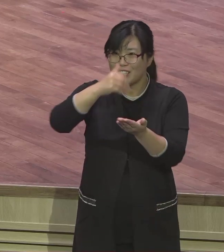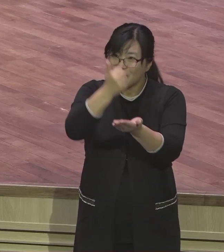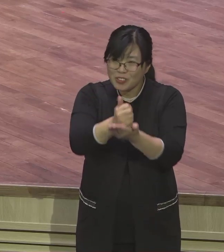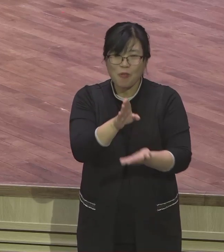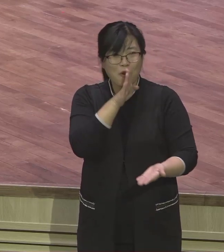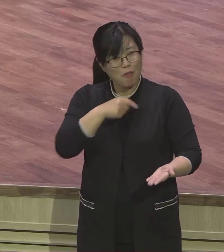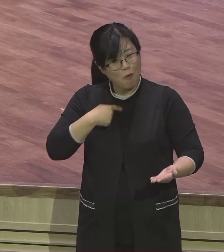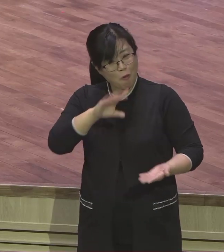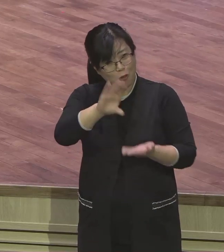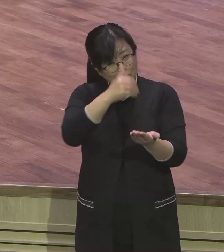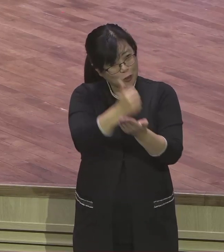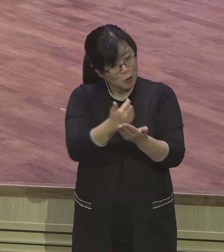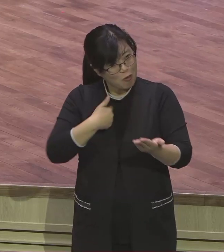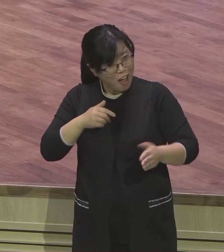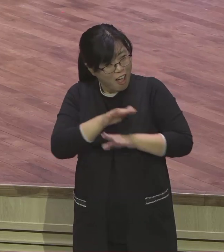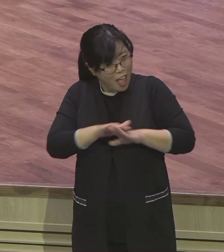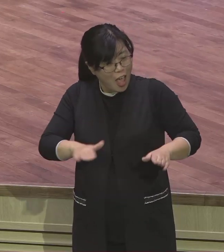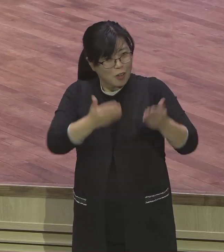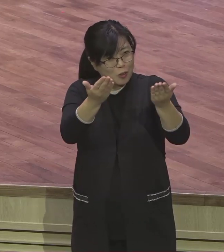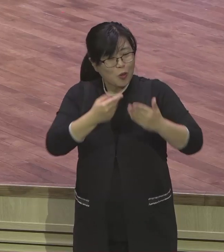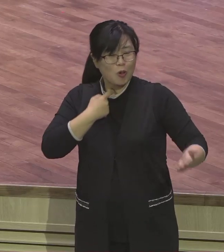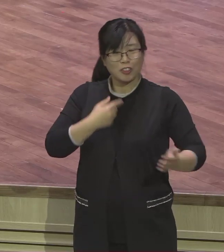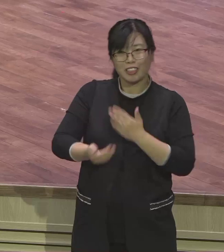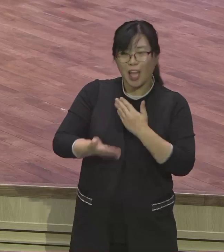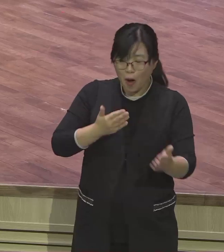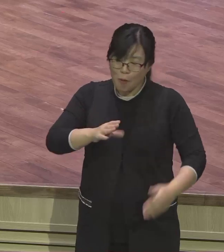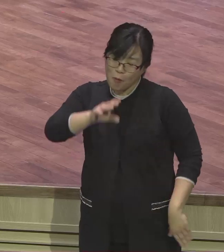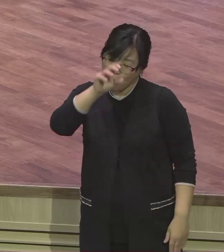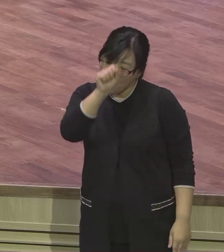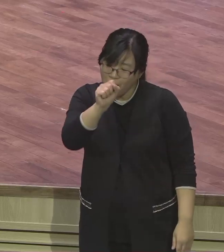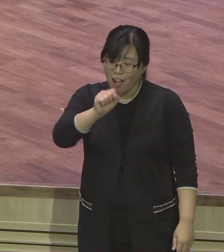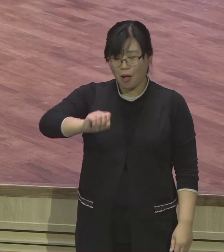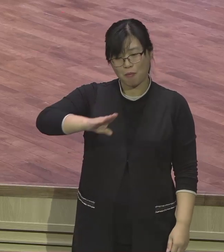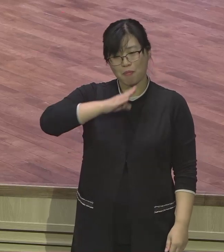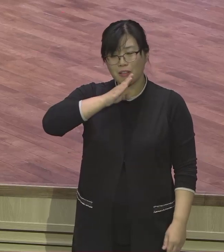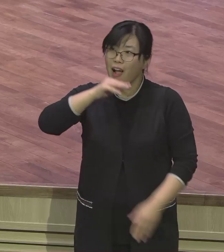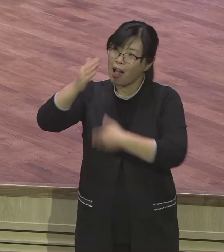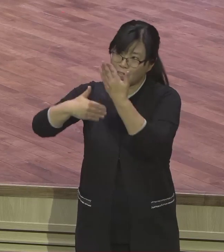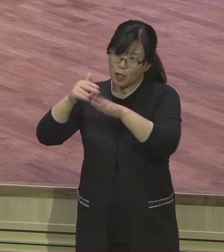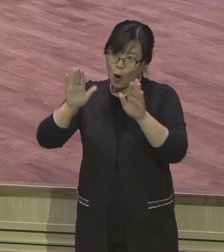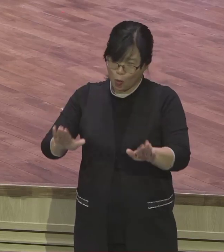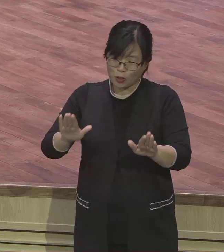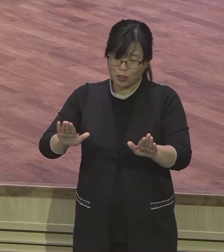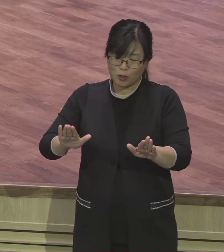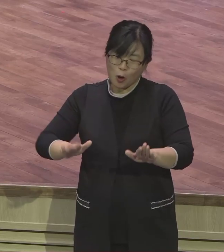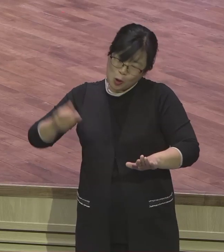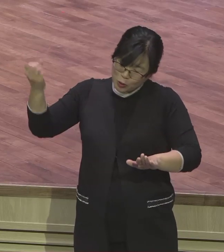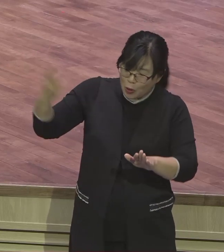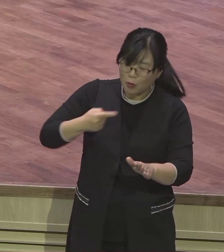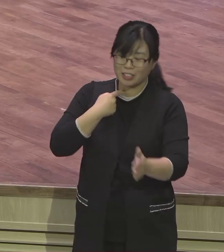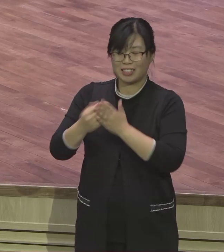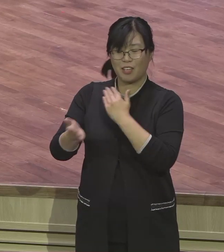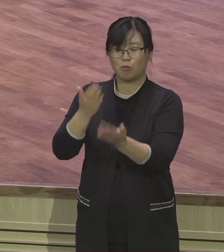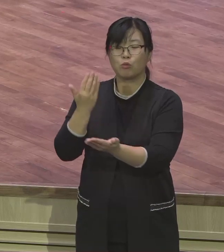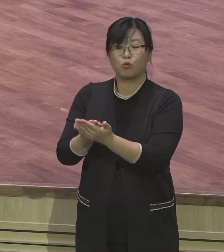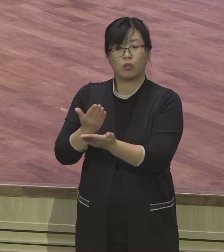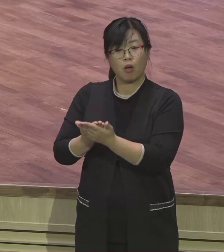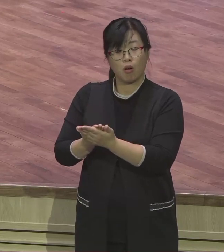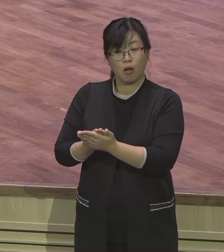문제도 그리스도가 그리스도 되어야 조합사사 딱 오지마 그냥 바로 그래 건승공자 할게 뭐겠어. 너희 염려 죽게 다